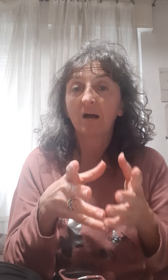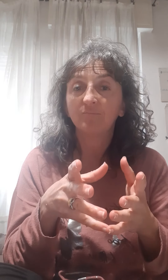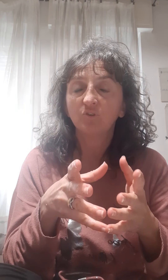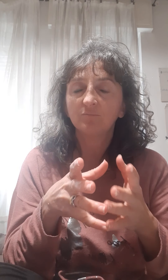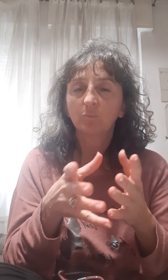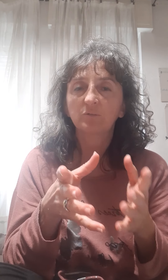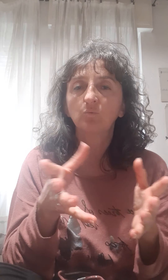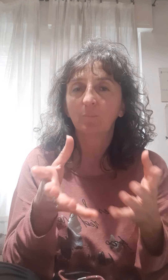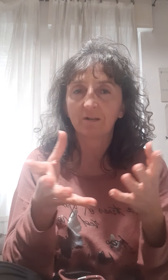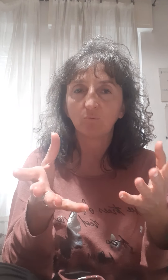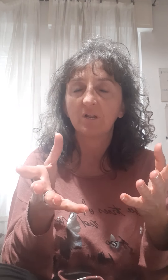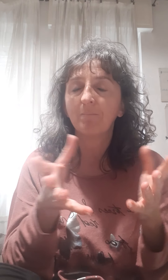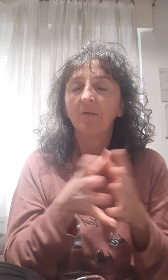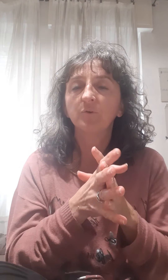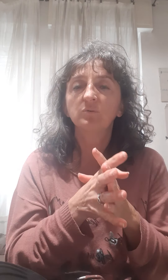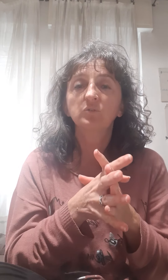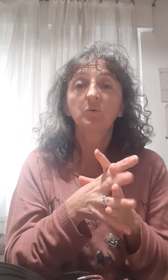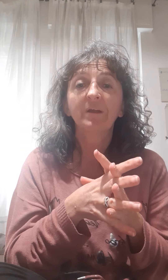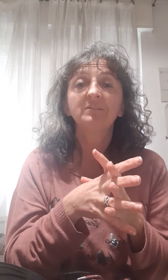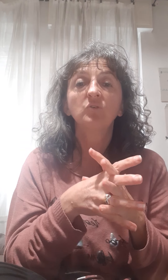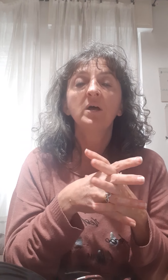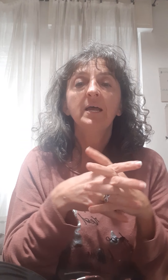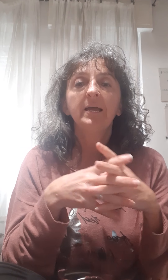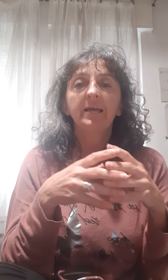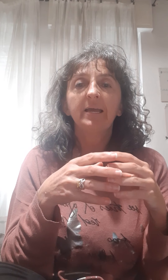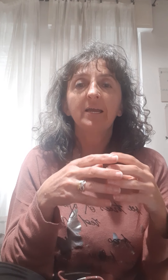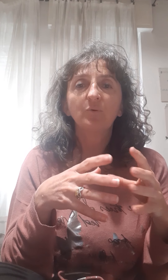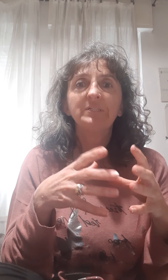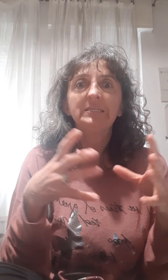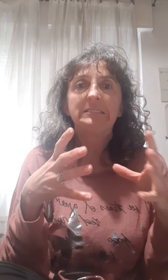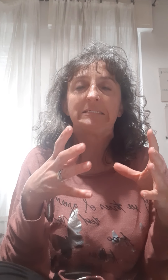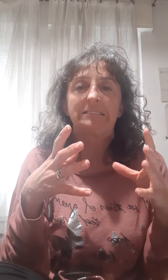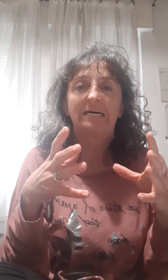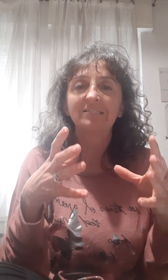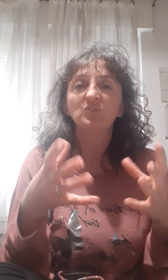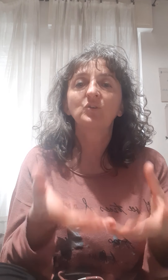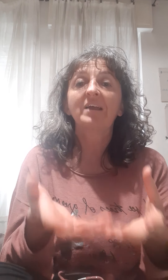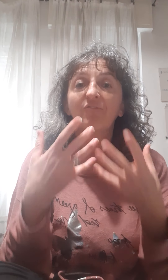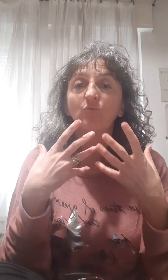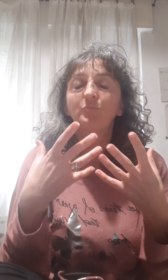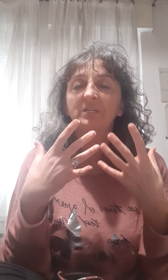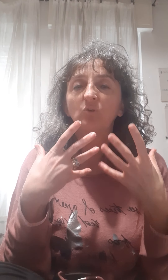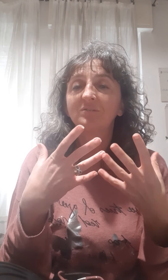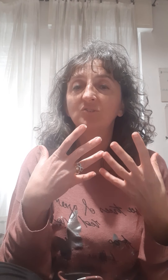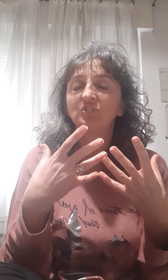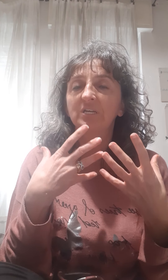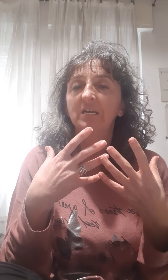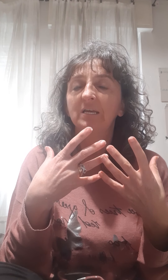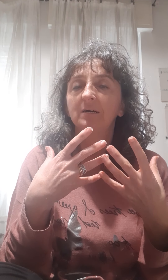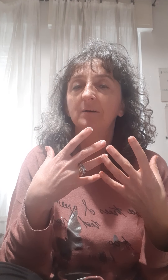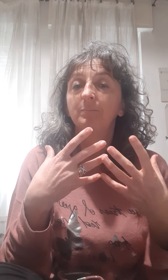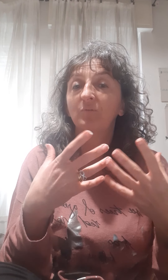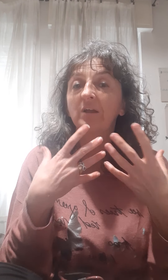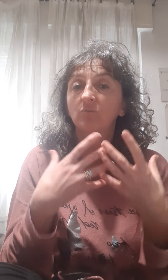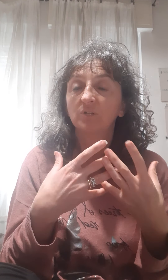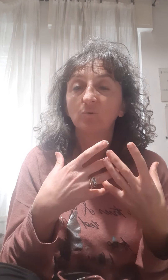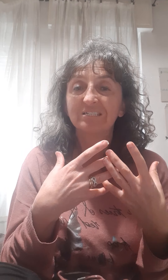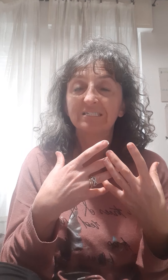bagno, soprattutto parliamo del bagno in questo momento e quindi attenzione ai fumi tossici che provengono da questi